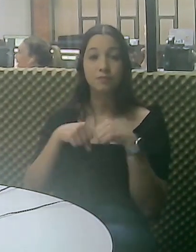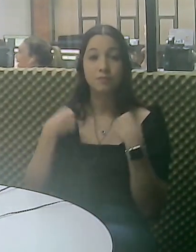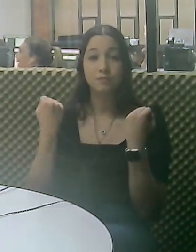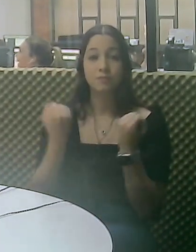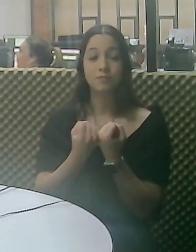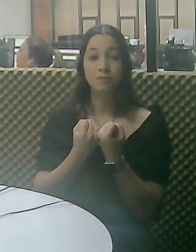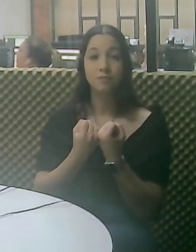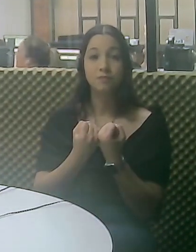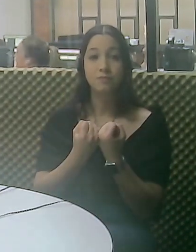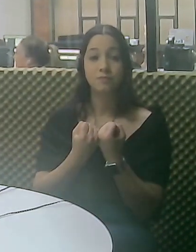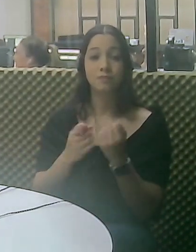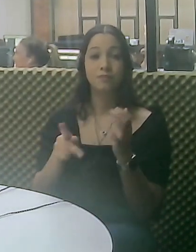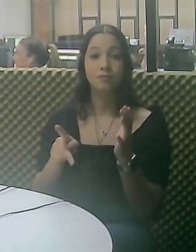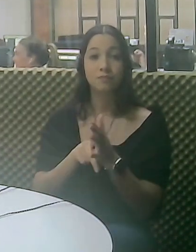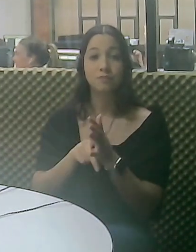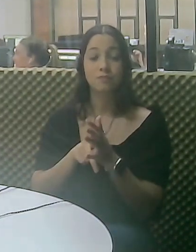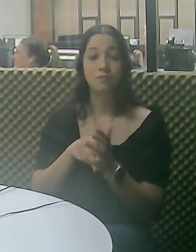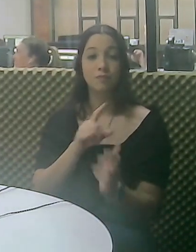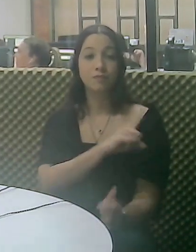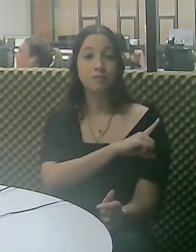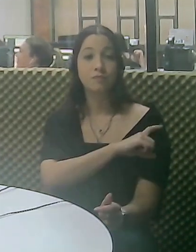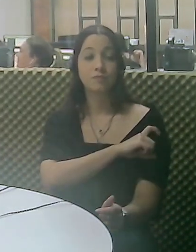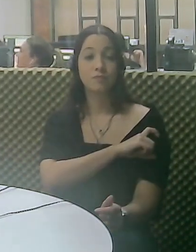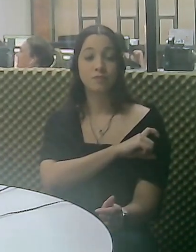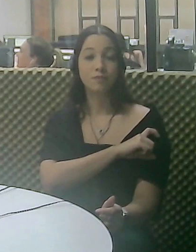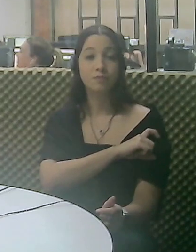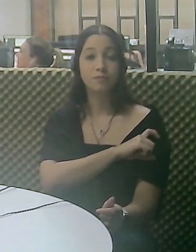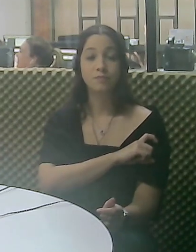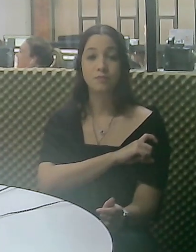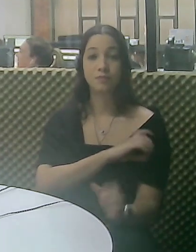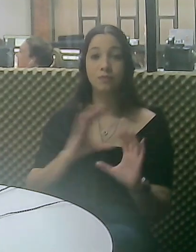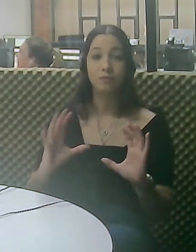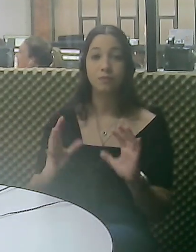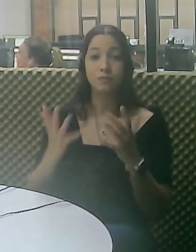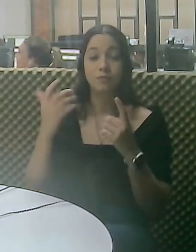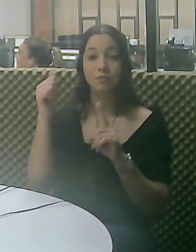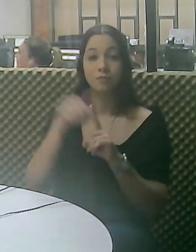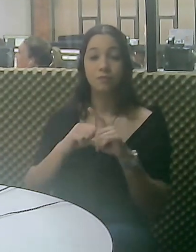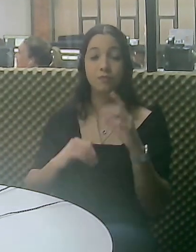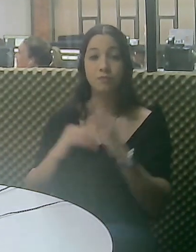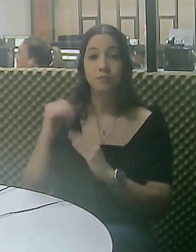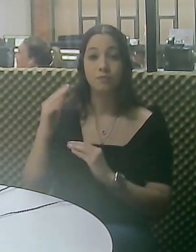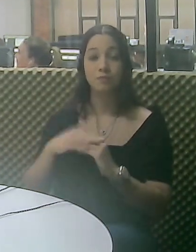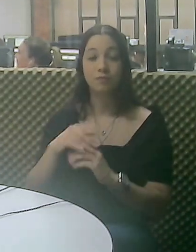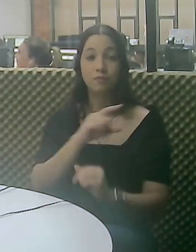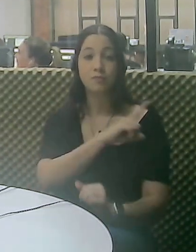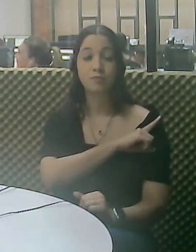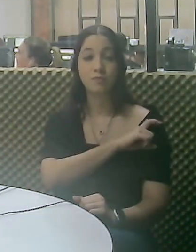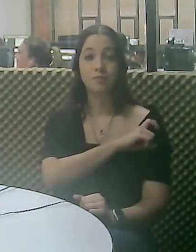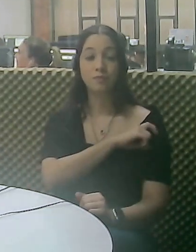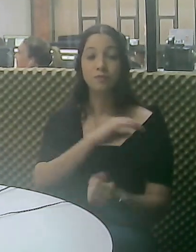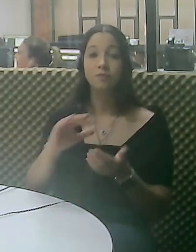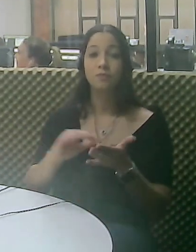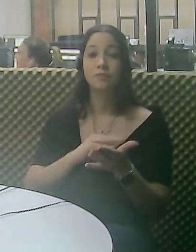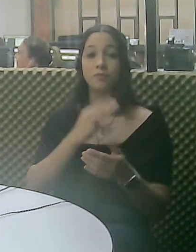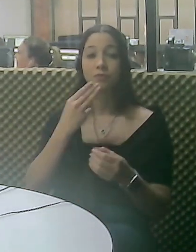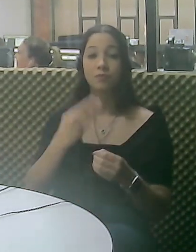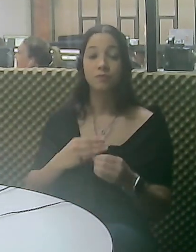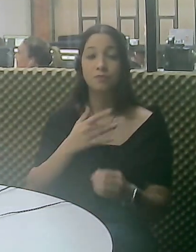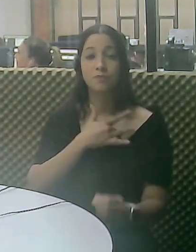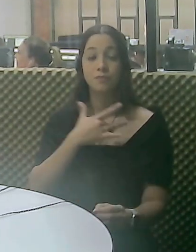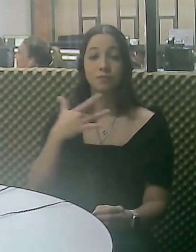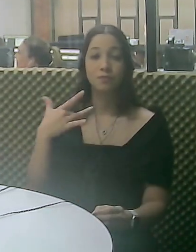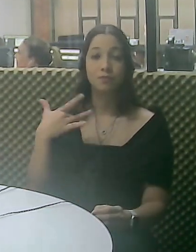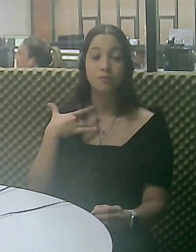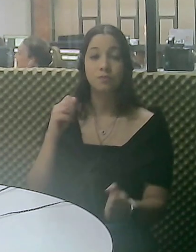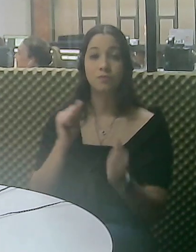Prefeitura realiza primeiro seminário de práticas exitosas em enfermagem. Em comemoração ao mês do